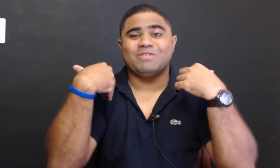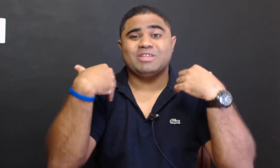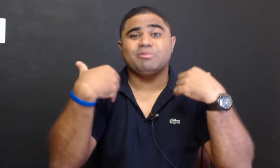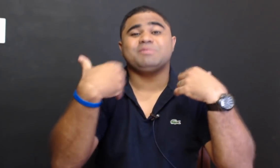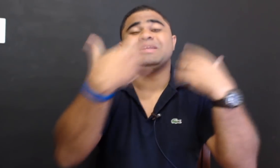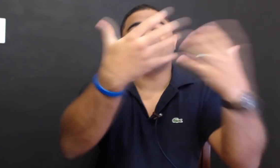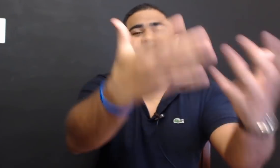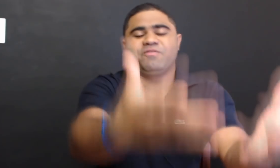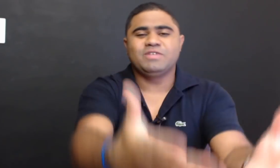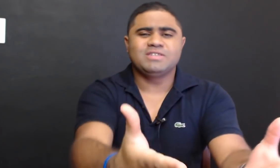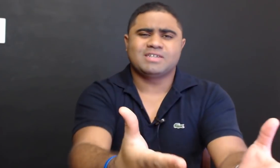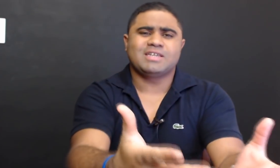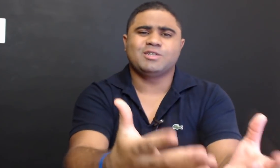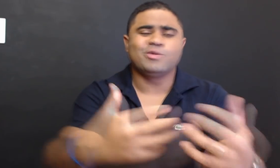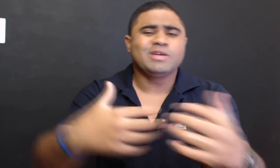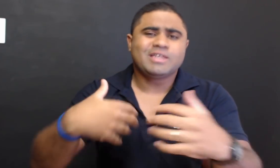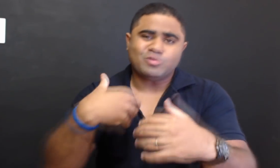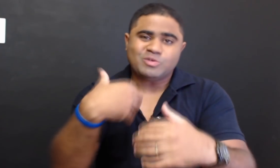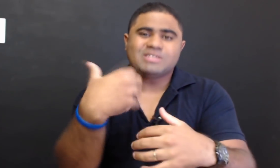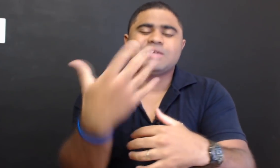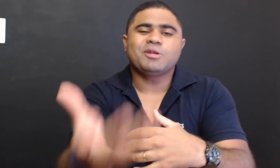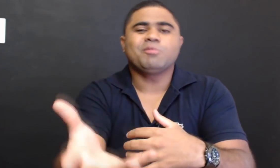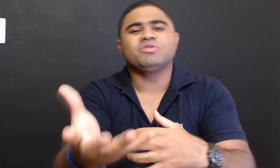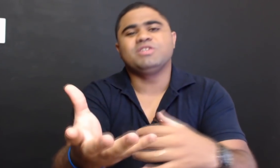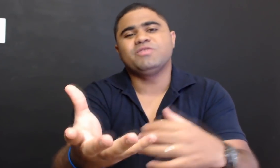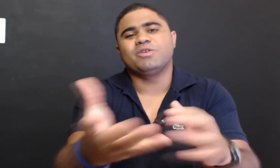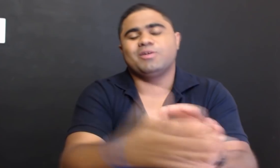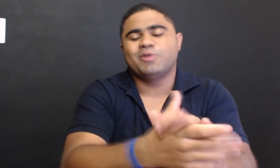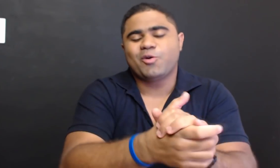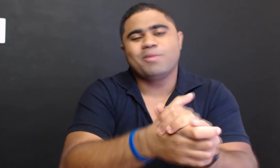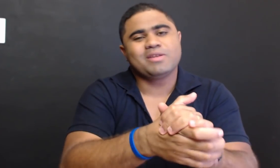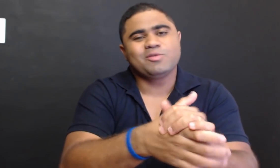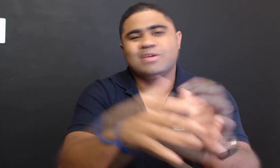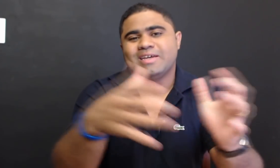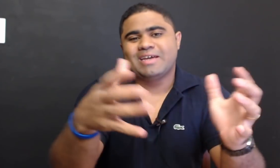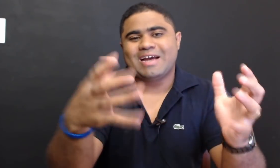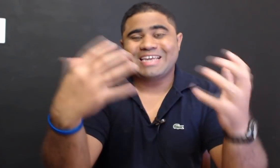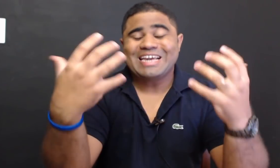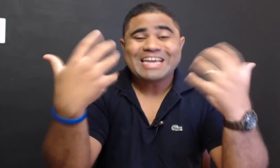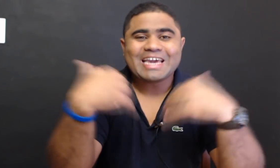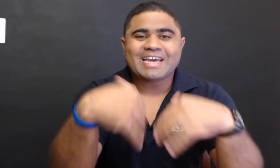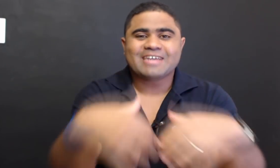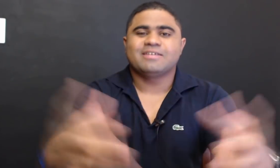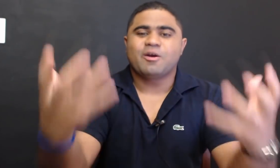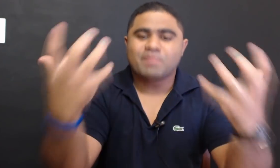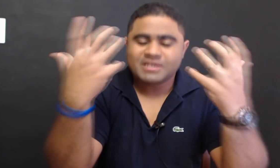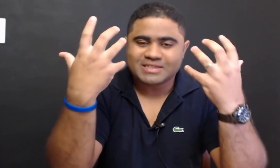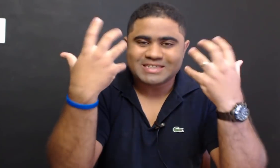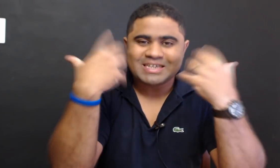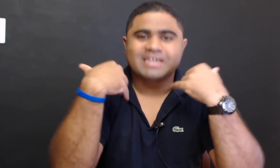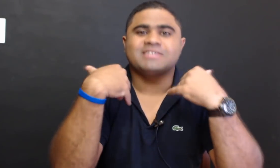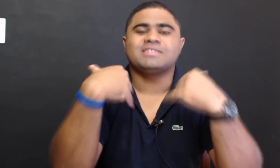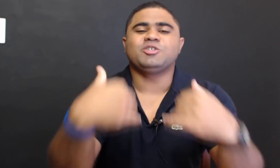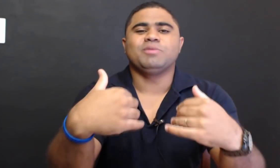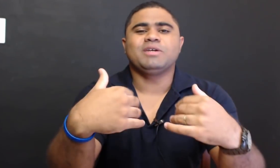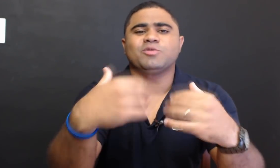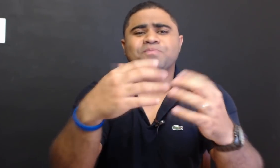estava tendo uma experiência física daquilo. Então, sempre que possível, eu recomendo a quem quer realmente ter esse sentimento,